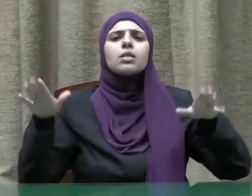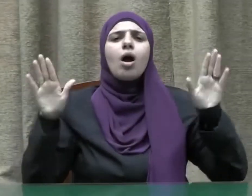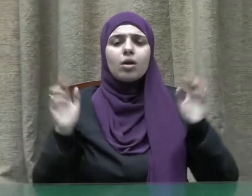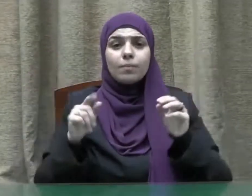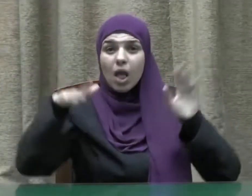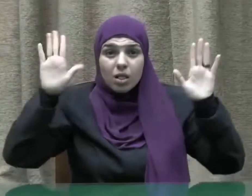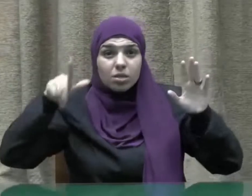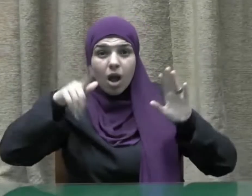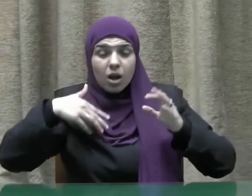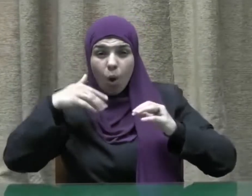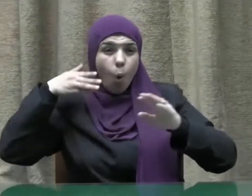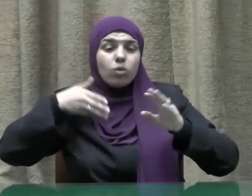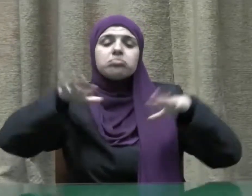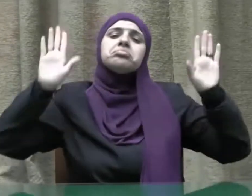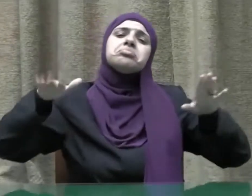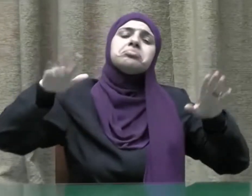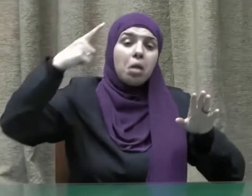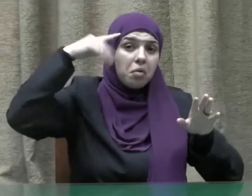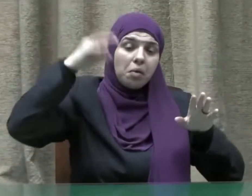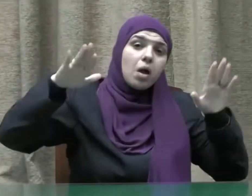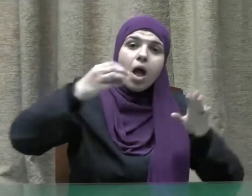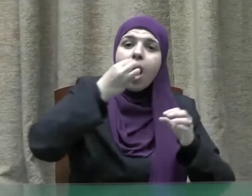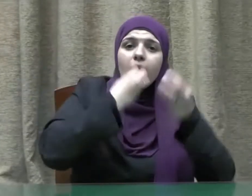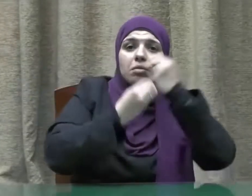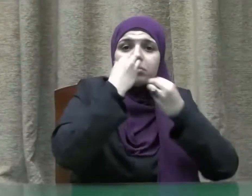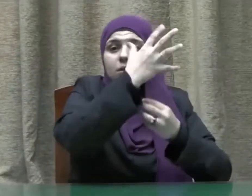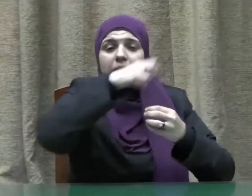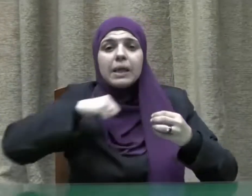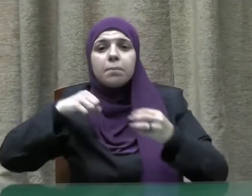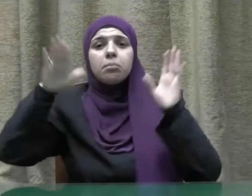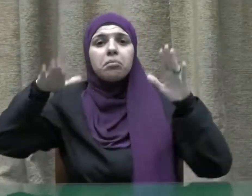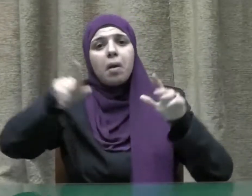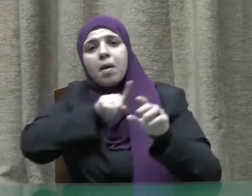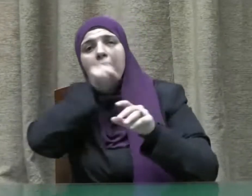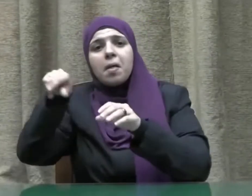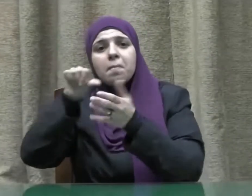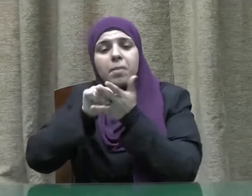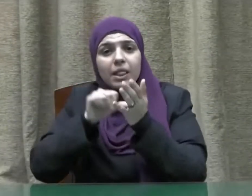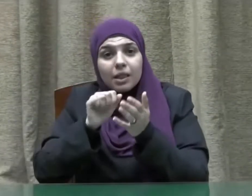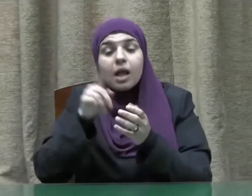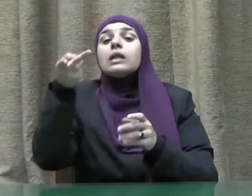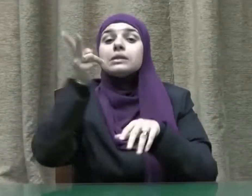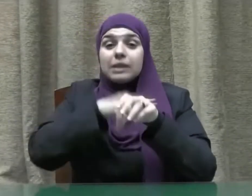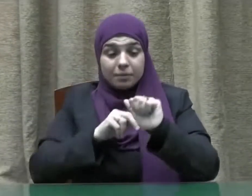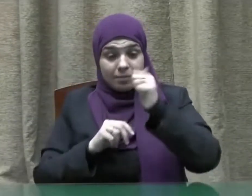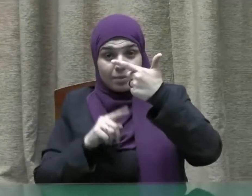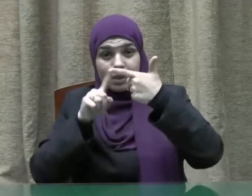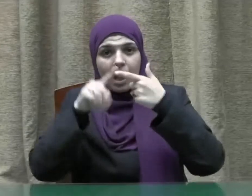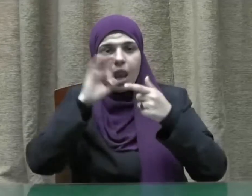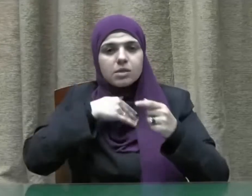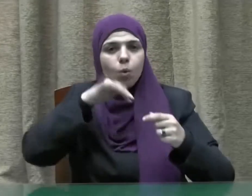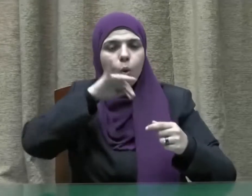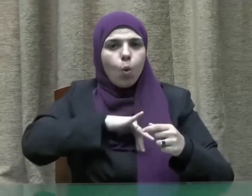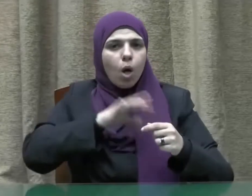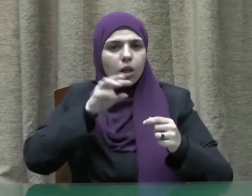تغدو خماصا وتروح بطانا ومن الدروس أخوة